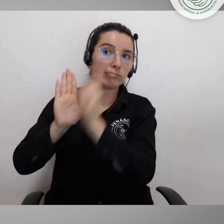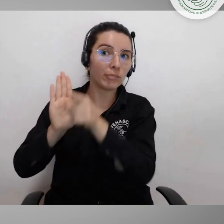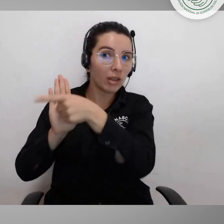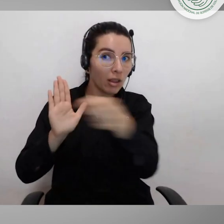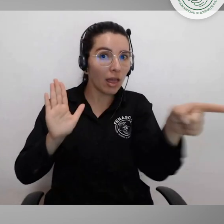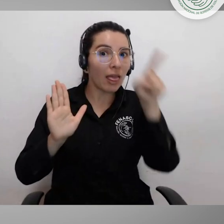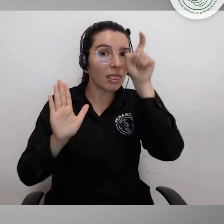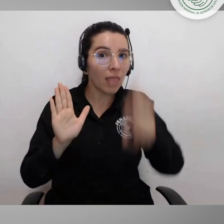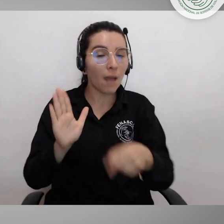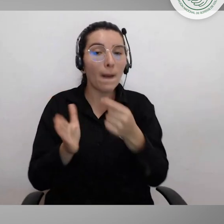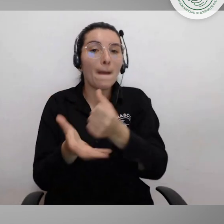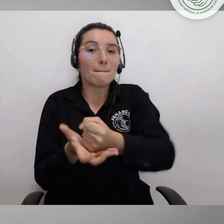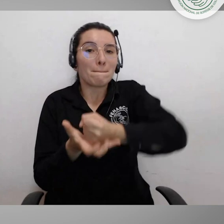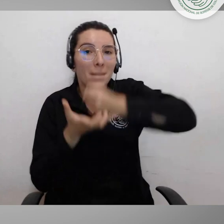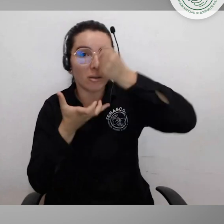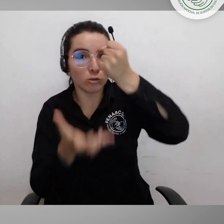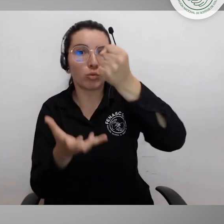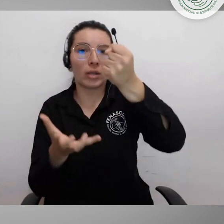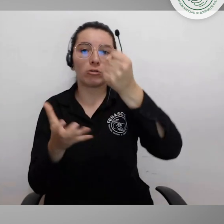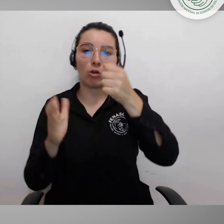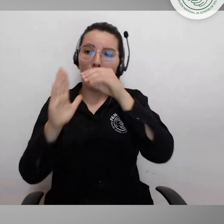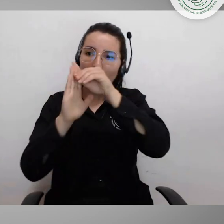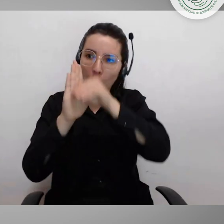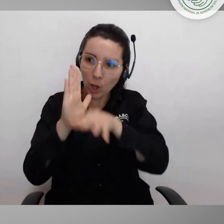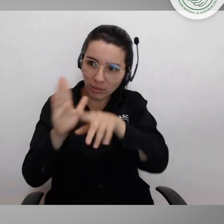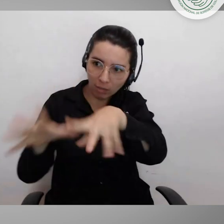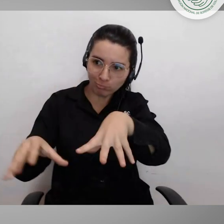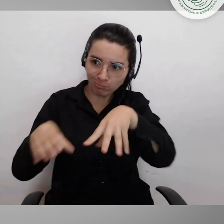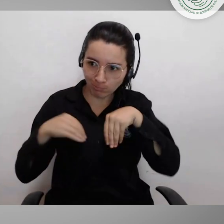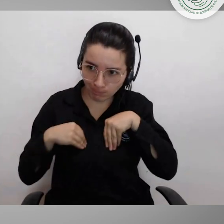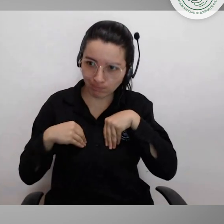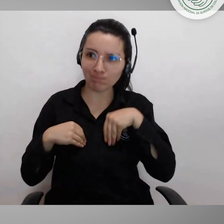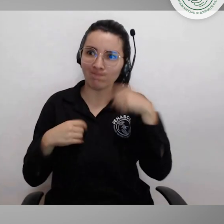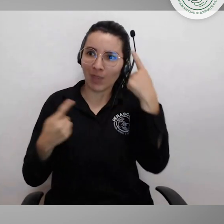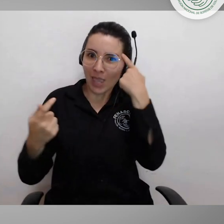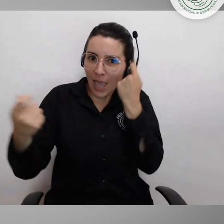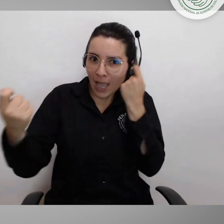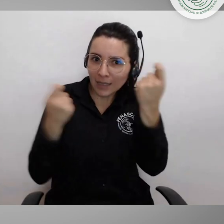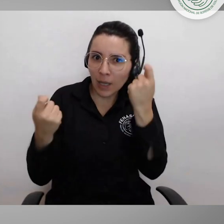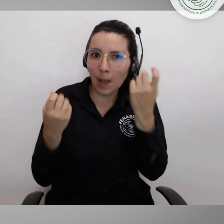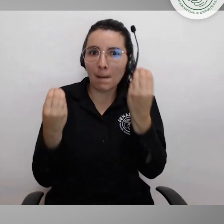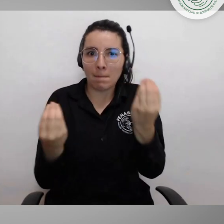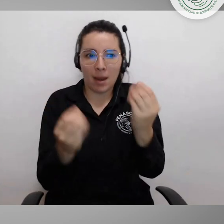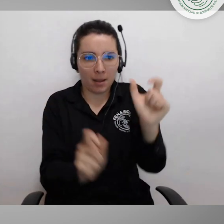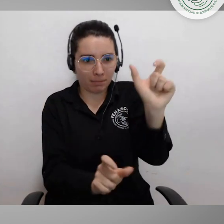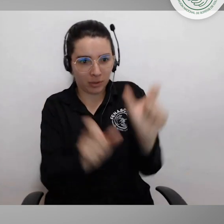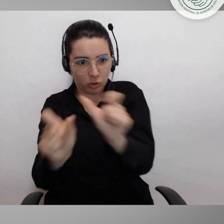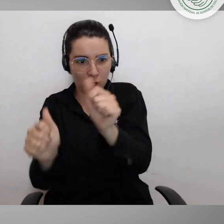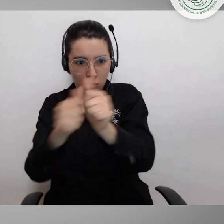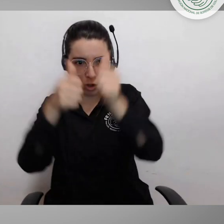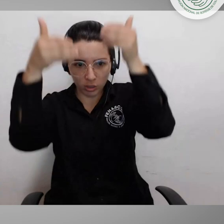para que adopten los presupuestos, las políticas y las medidas